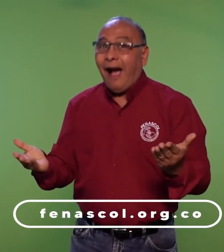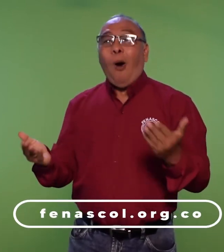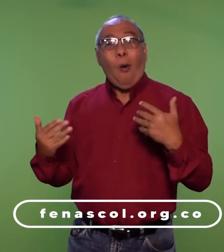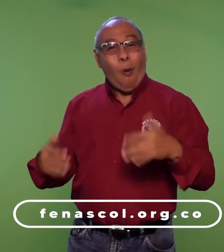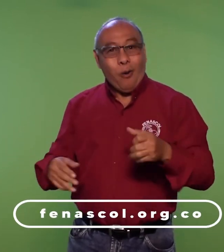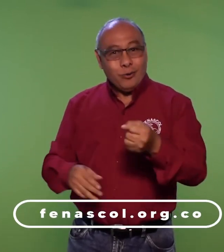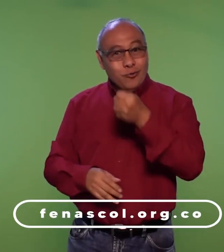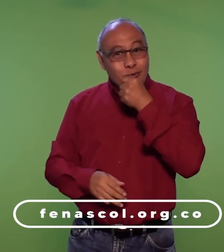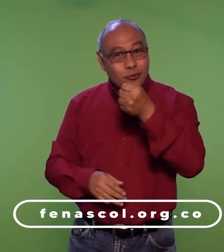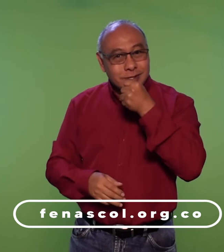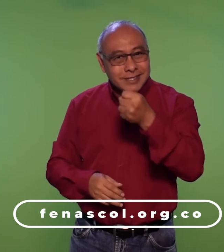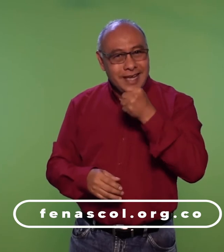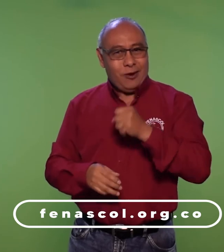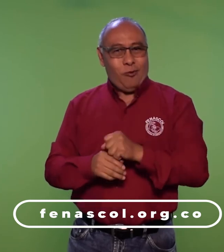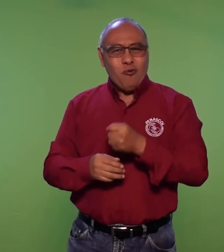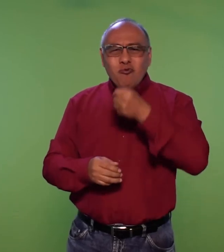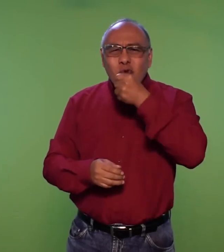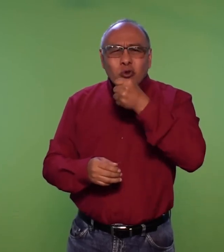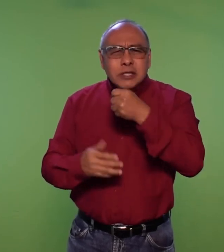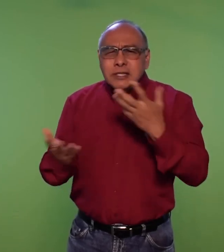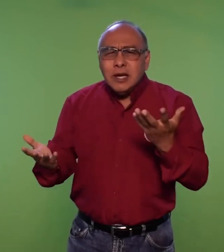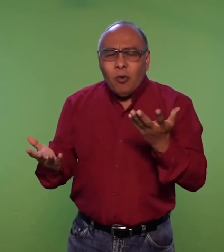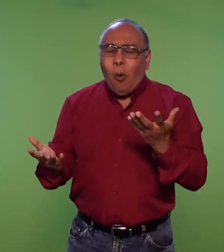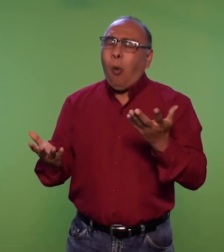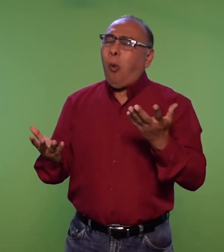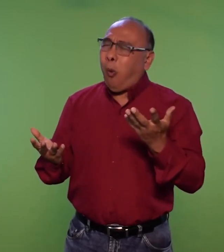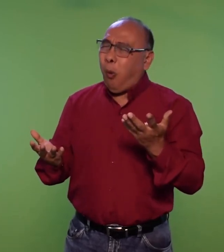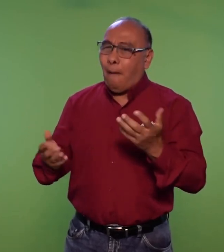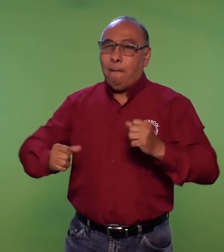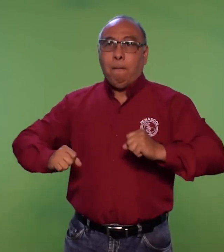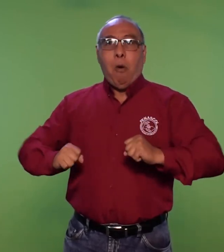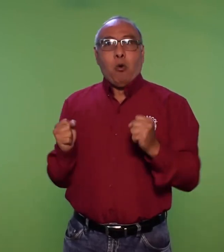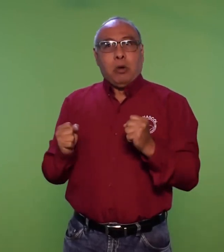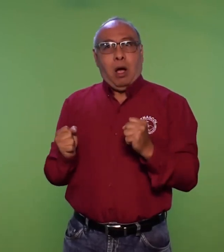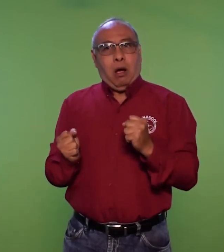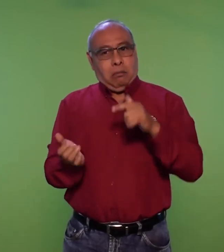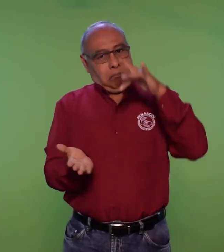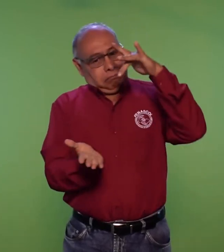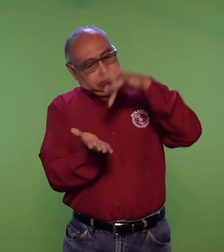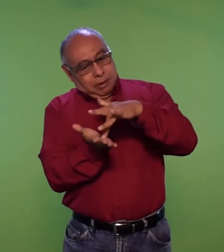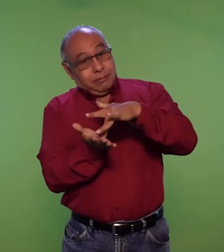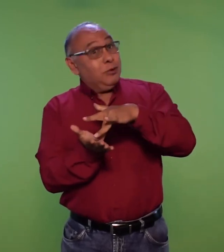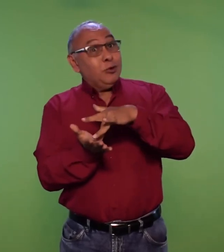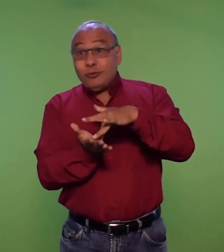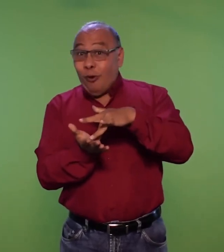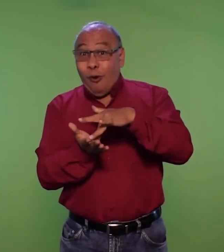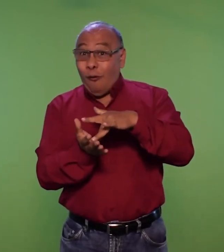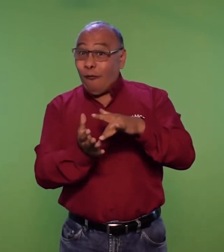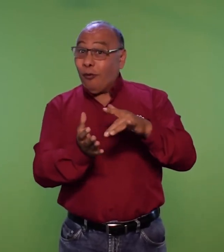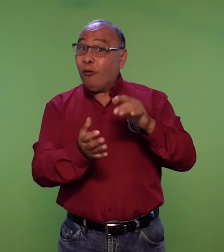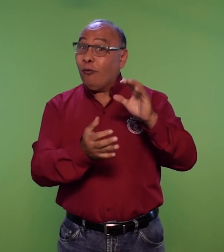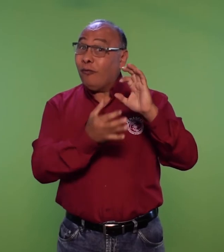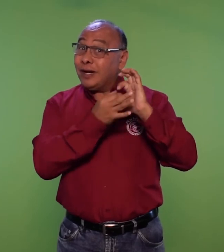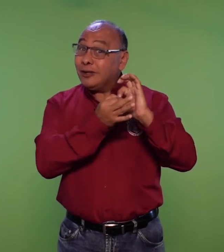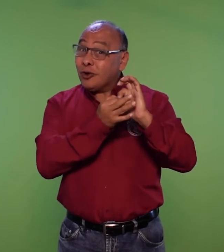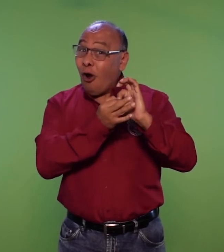noticiero que no se enfocará sólo en bogotá estará presente desde las diferentes